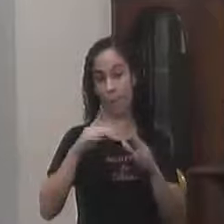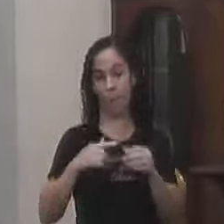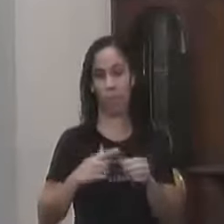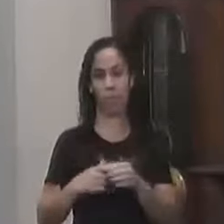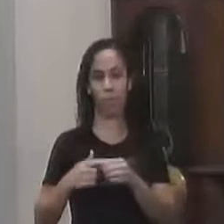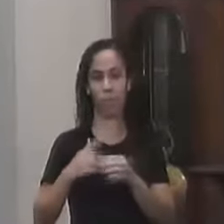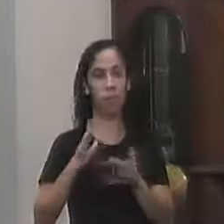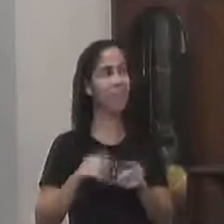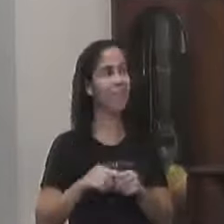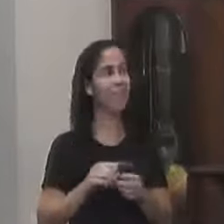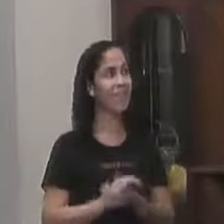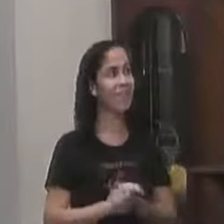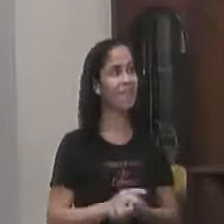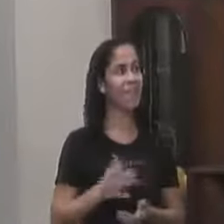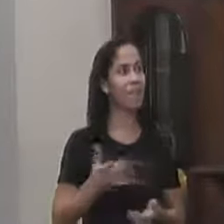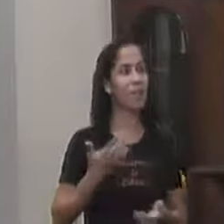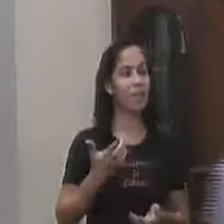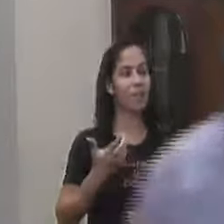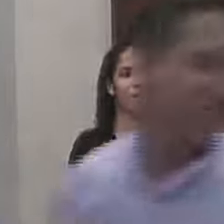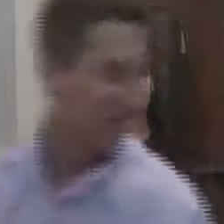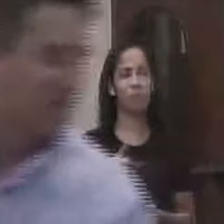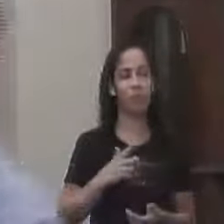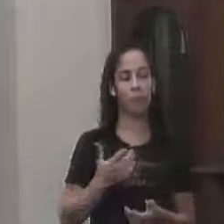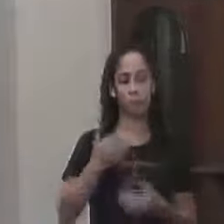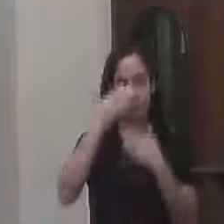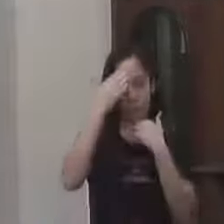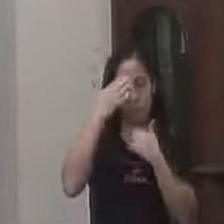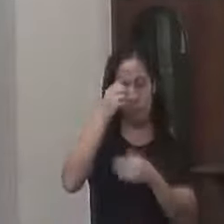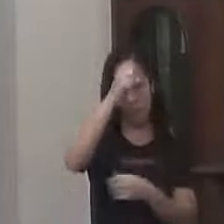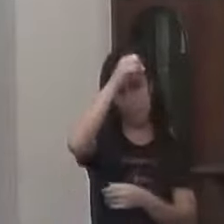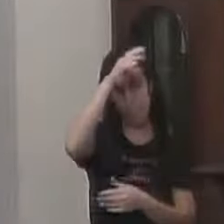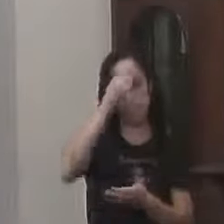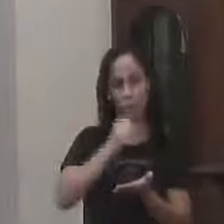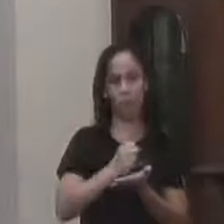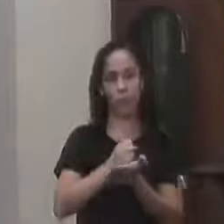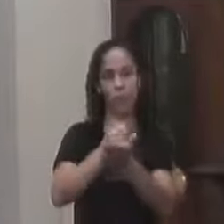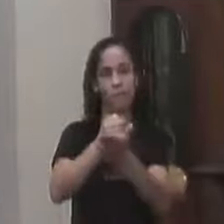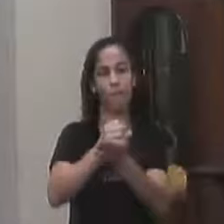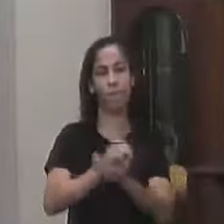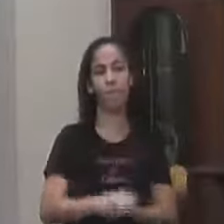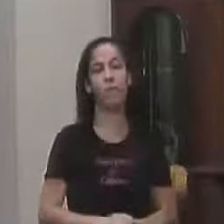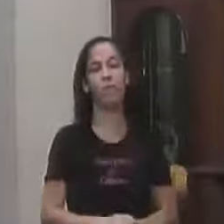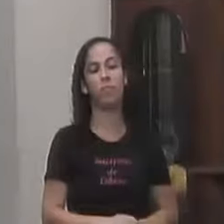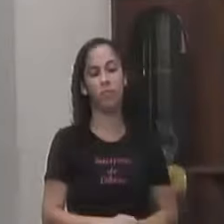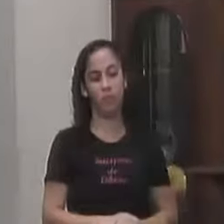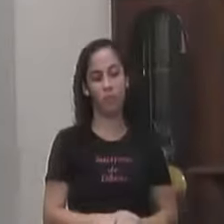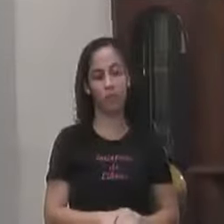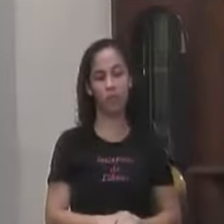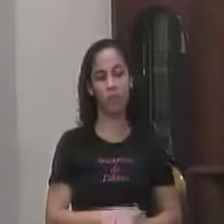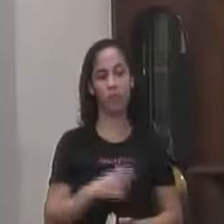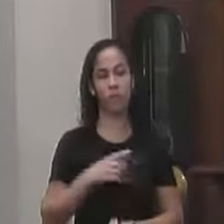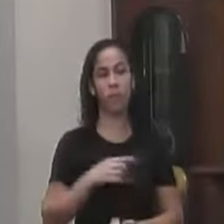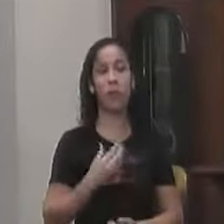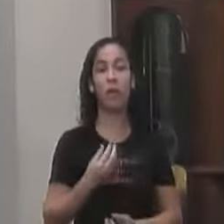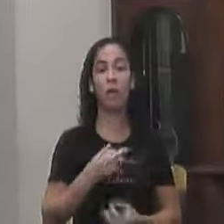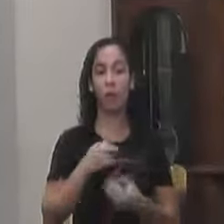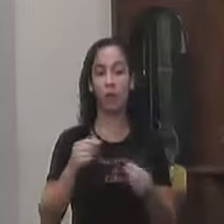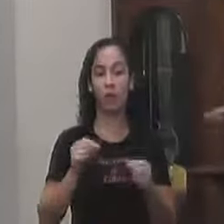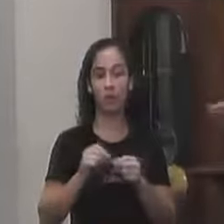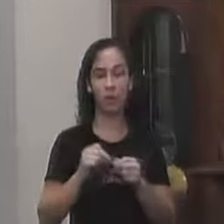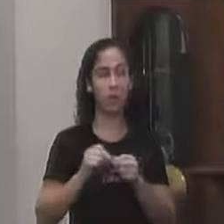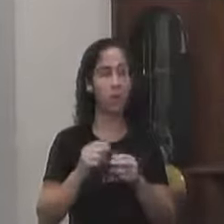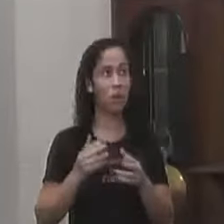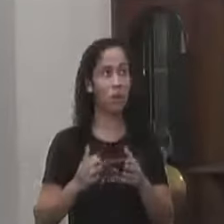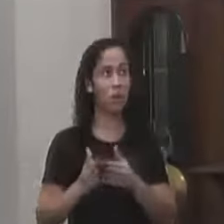Isabel Então eu tenho que agradecer O nosso prefeito Todo o apoio Né? Tem caminhos lá Que realmente